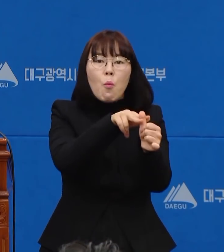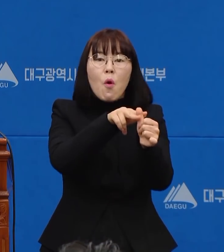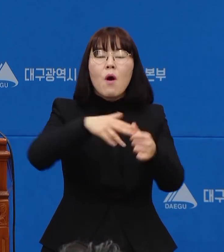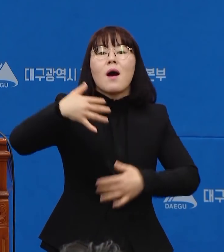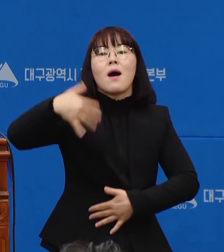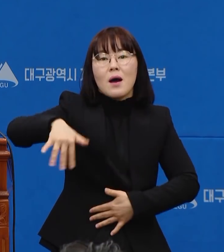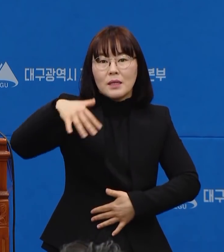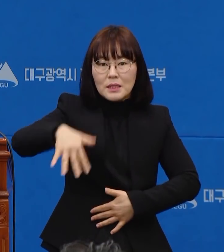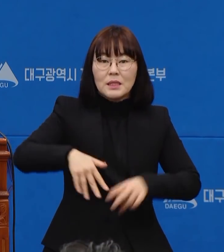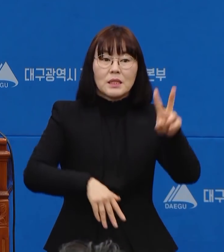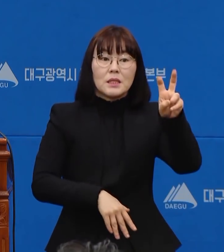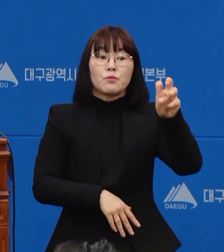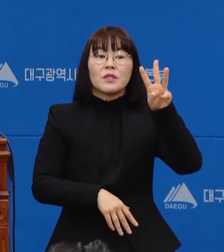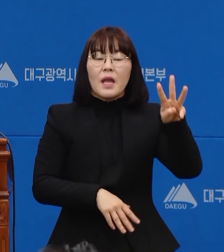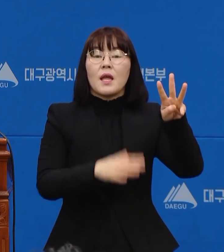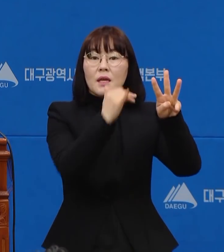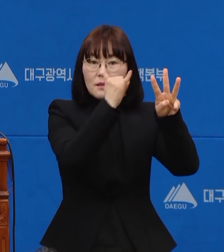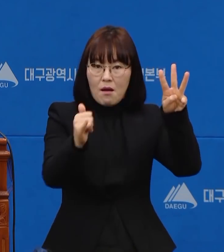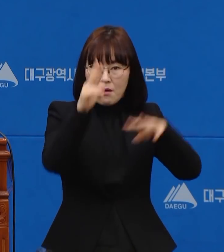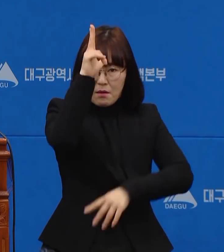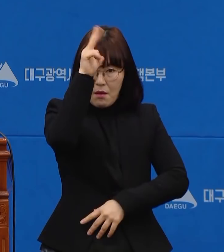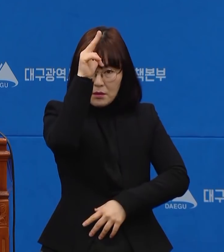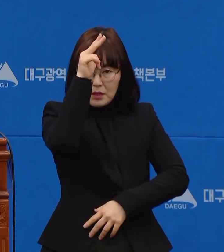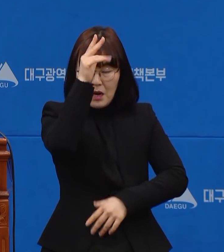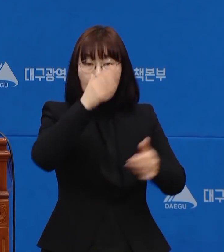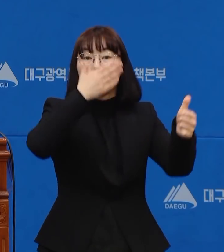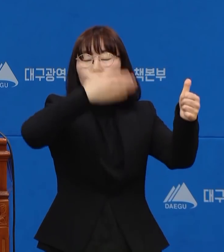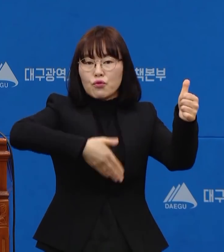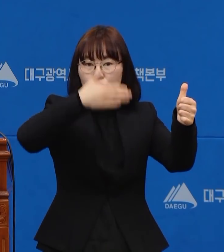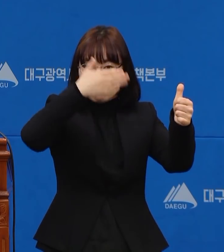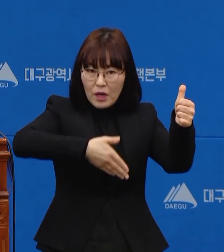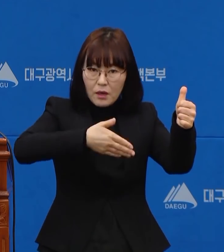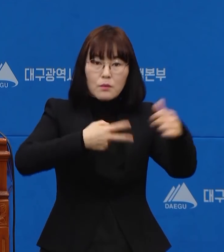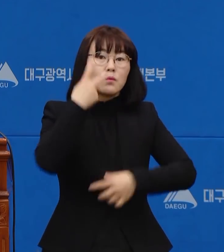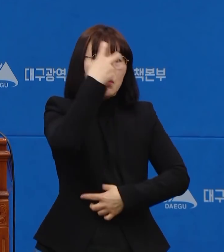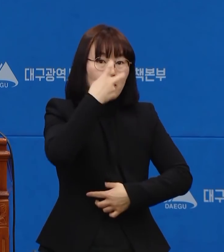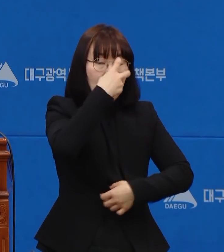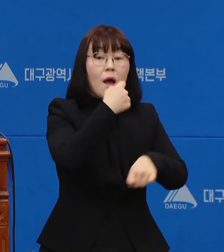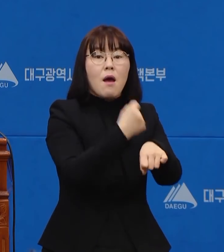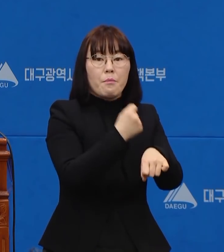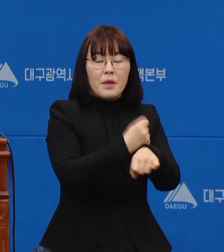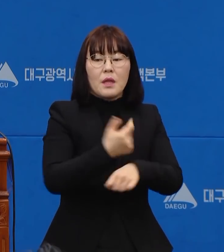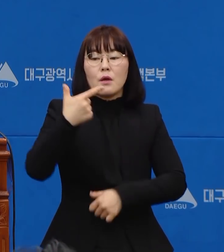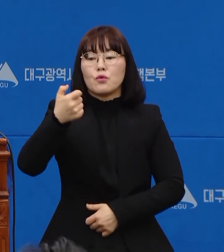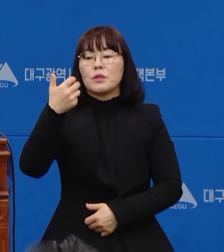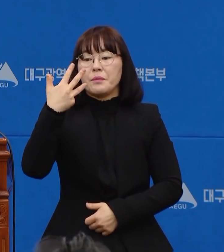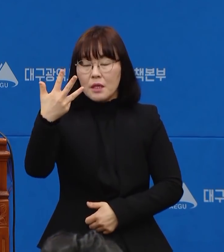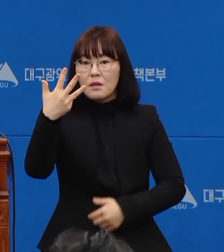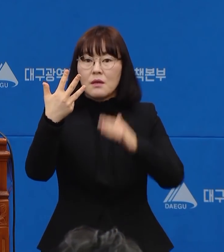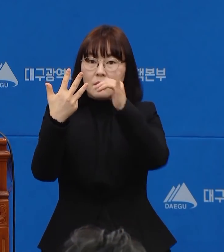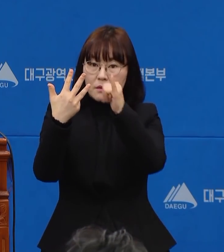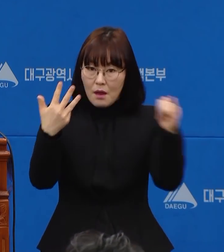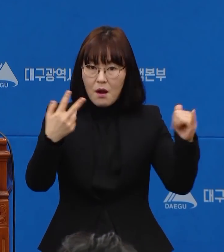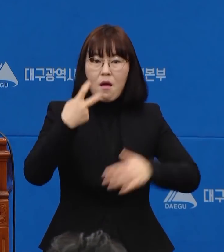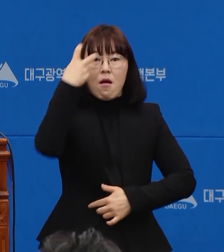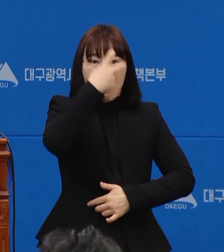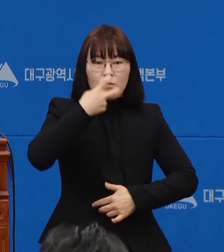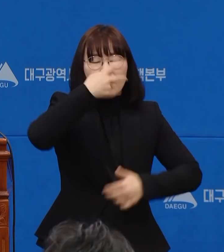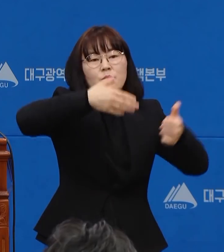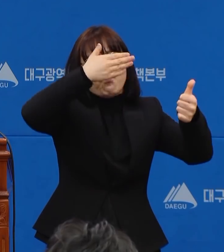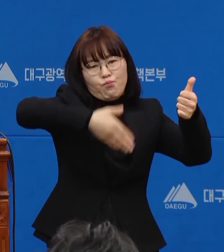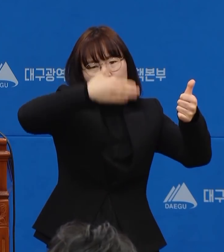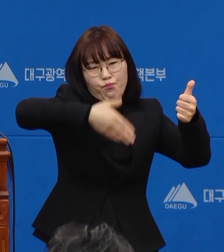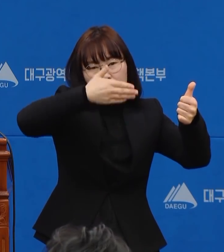대해서는 오늘 경찰에 의뢰할 예정이며 소재 파악 의뢰할 예정이며 나머지 68명은 검사를 받도록